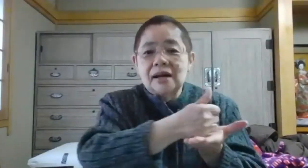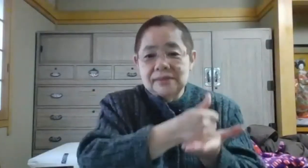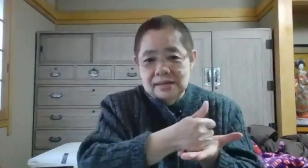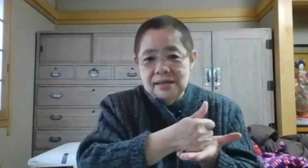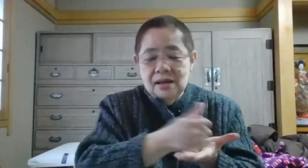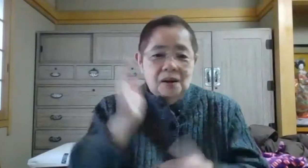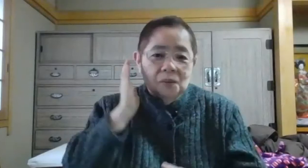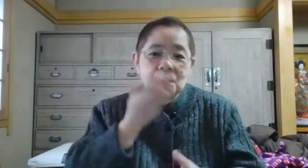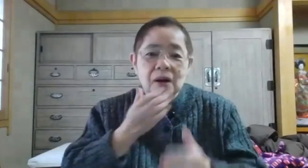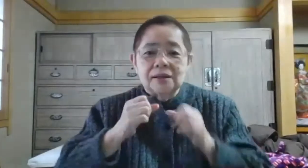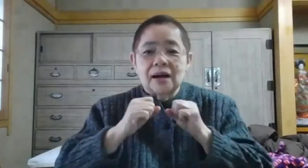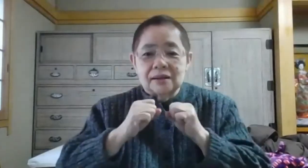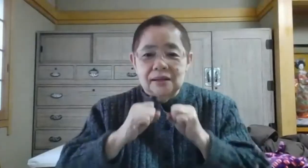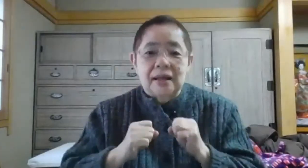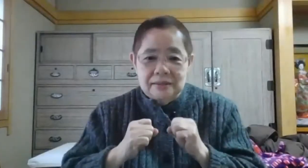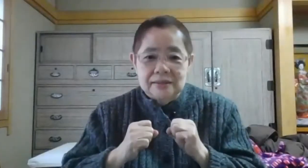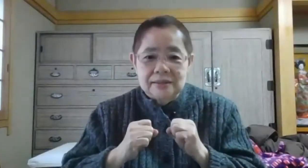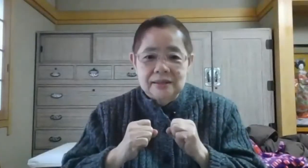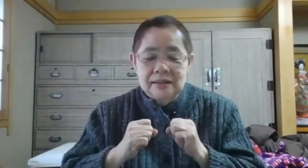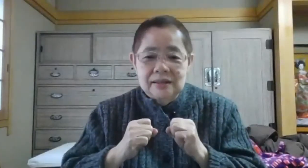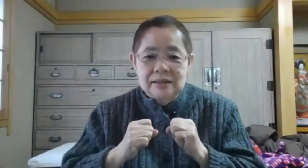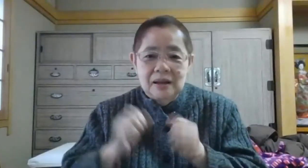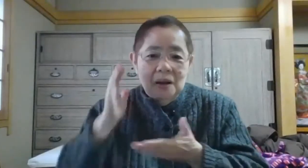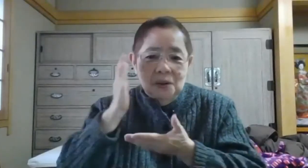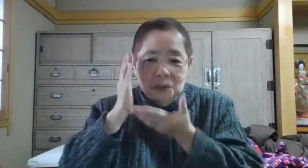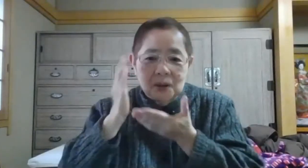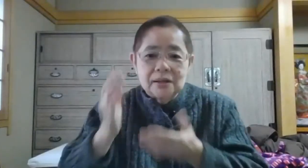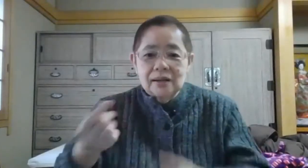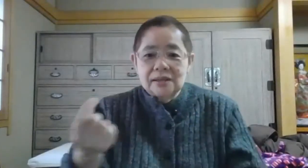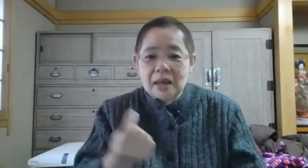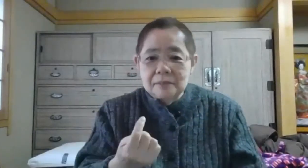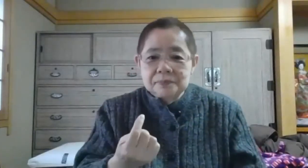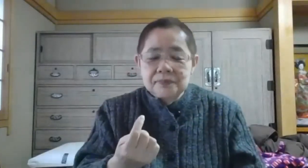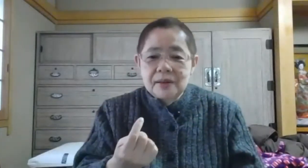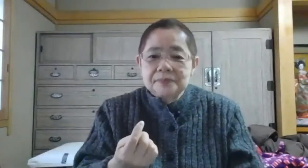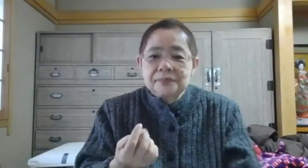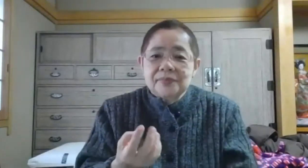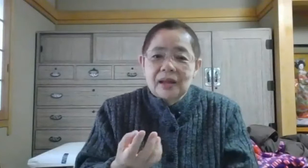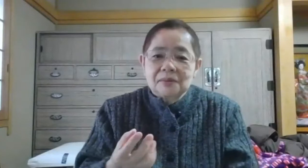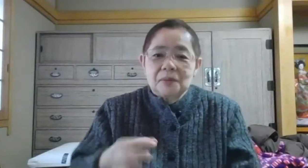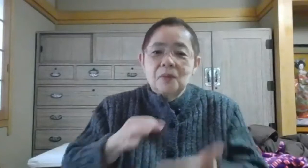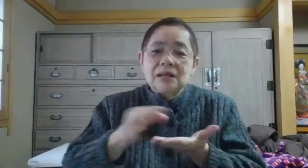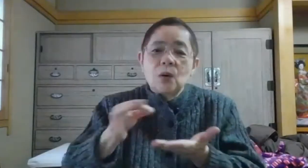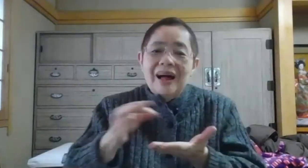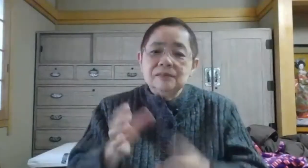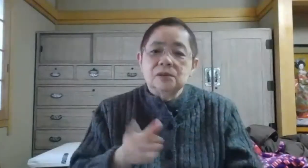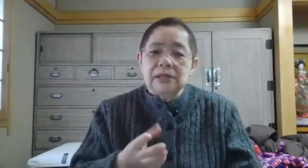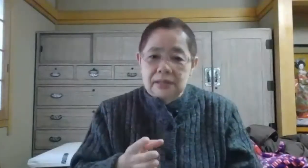にローの方がいたんですでローの方が来てであのお金を払う時に